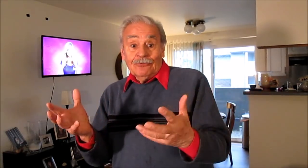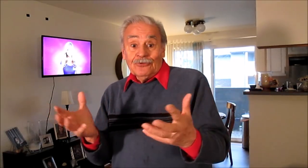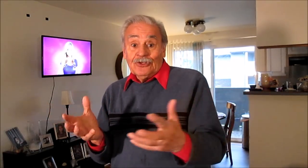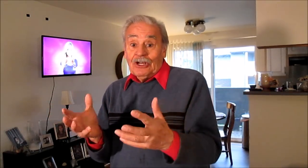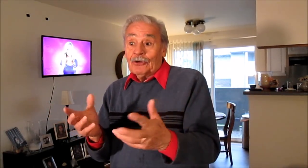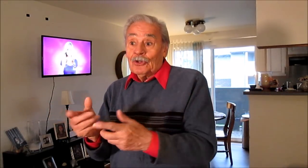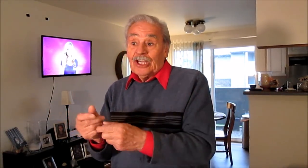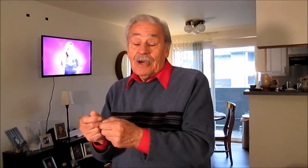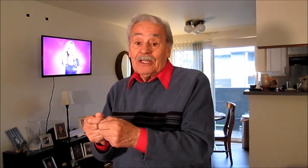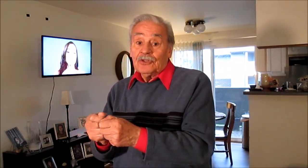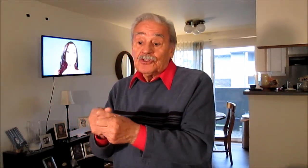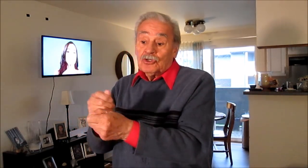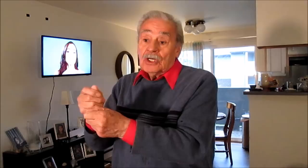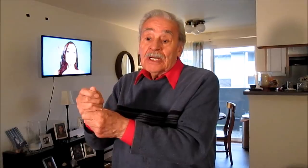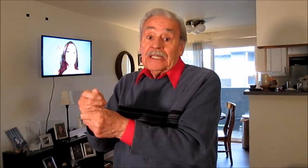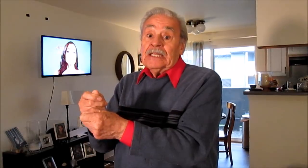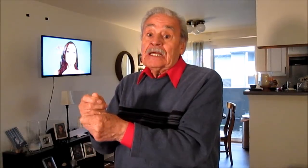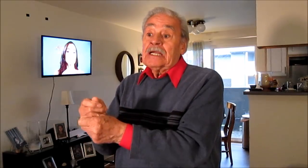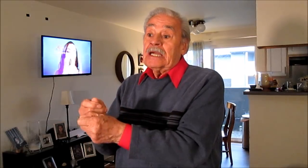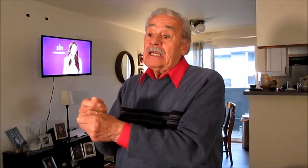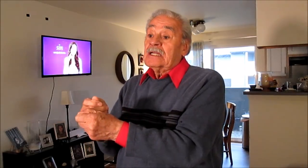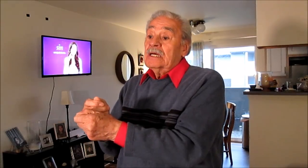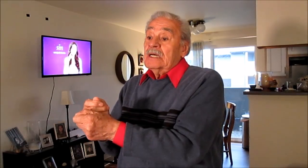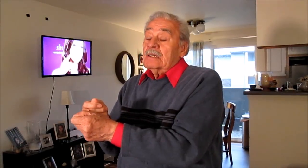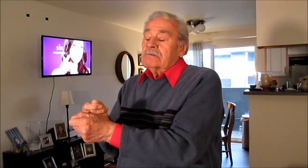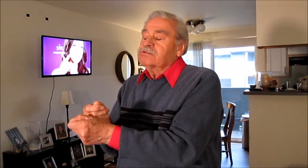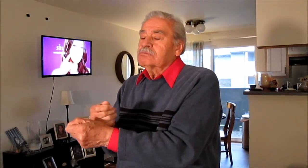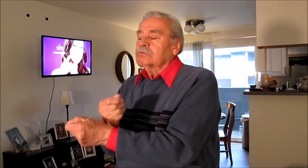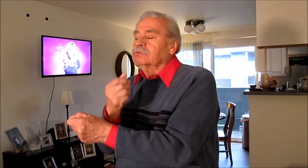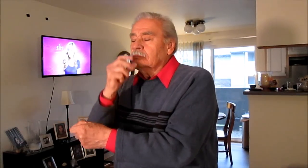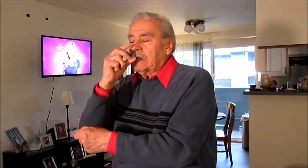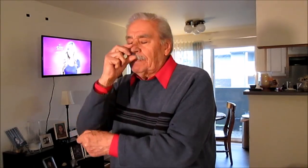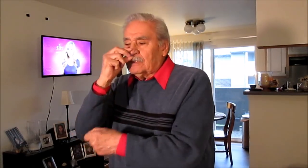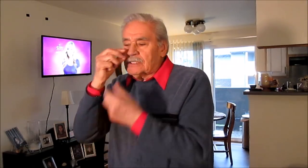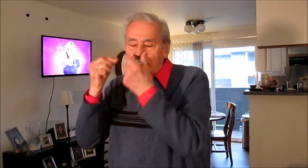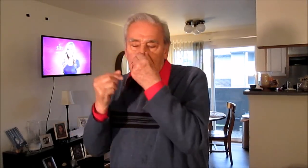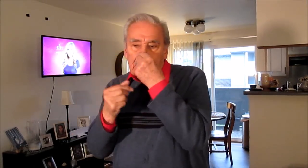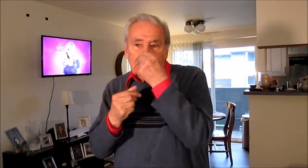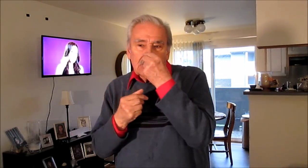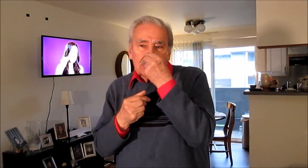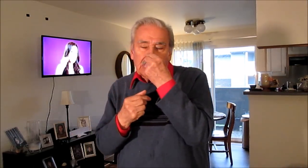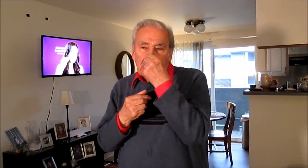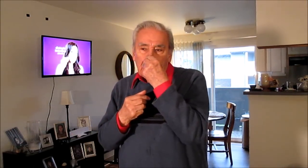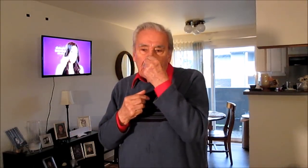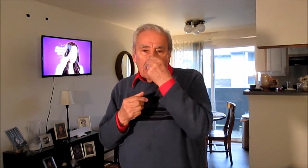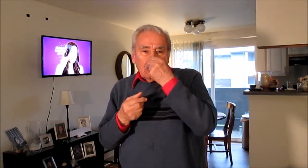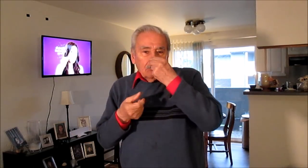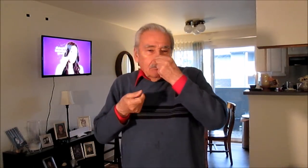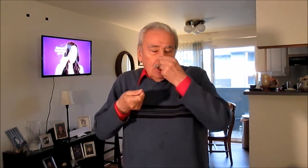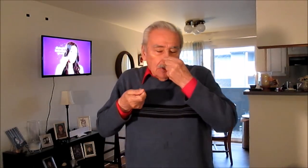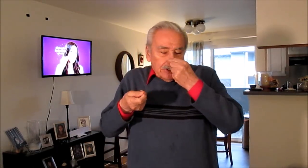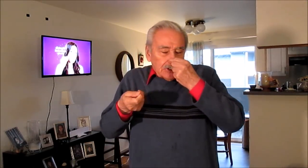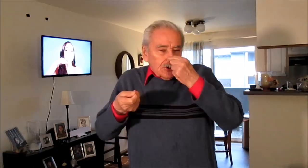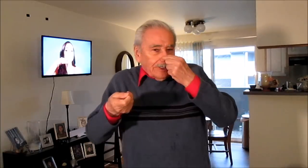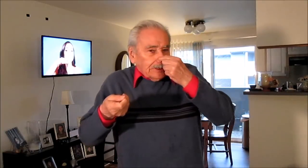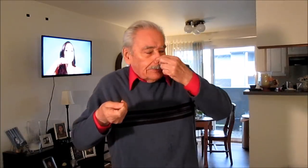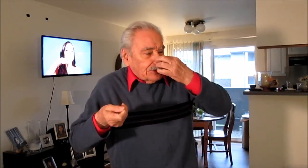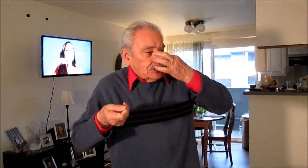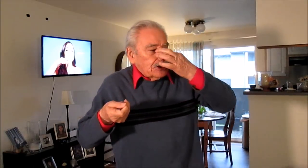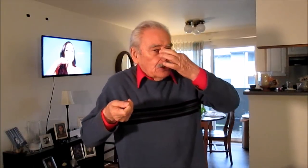funcionarios, no lo dejaban. Entonces ellos tenían que ir tapándose la nariz así, con 10 o 20 millones de